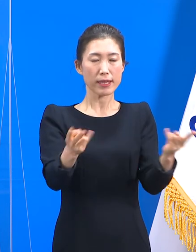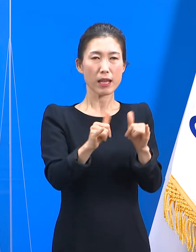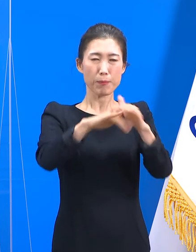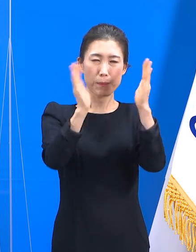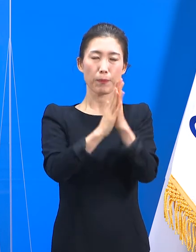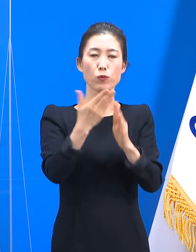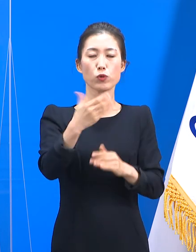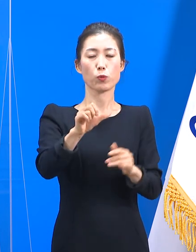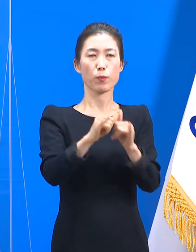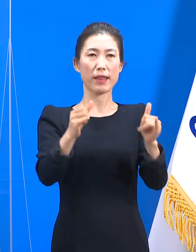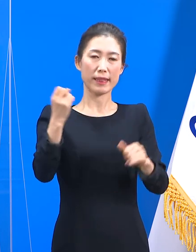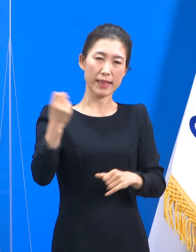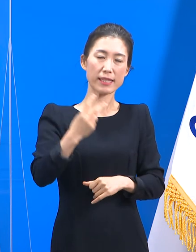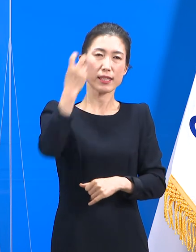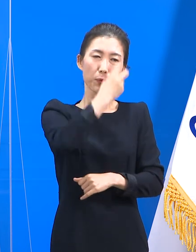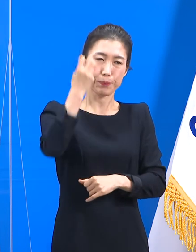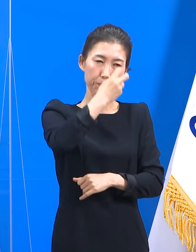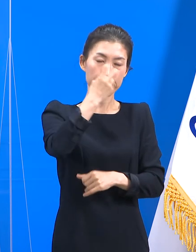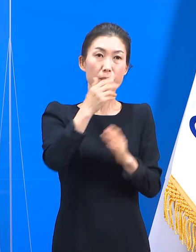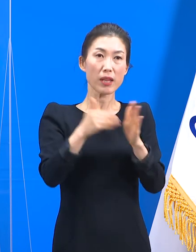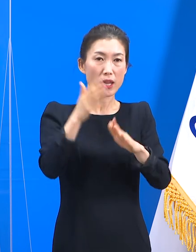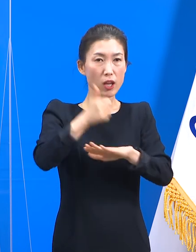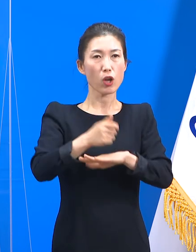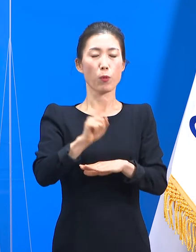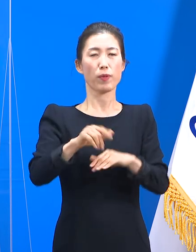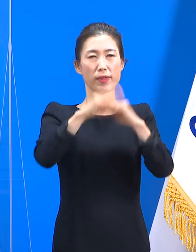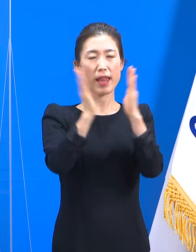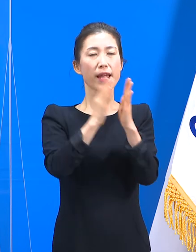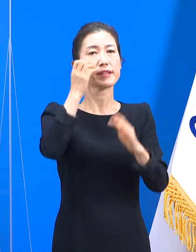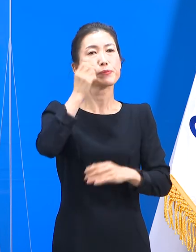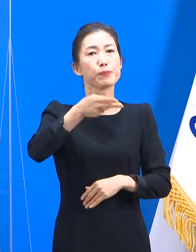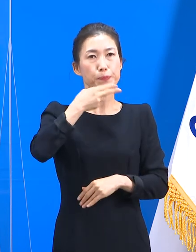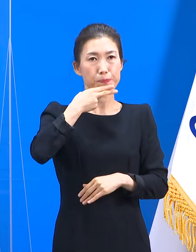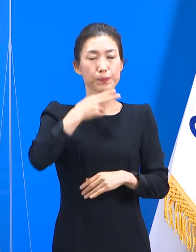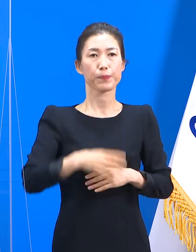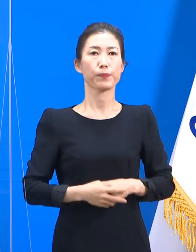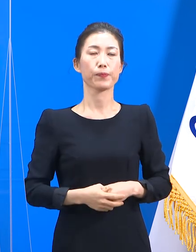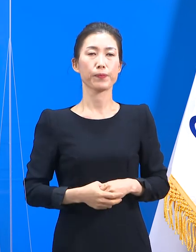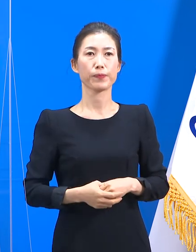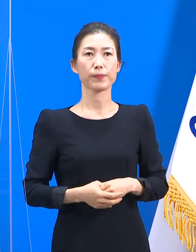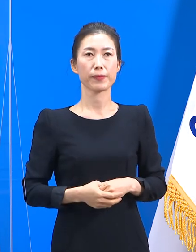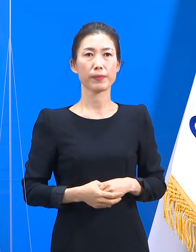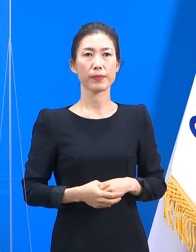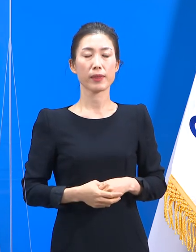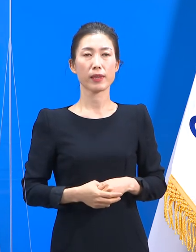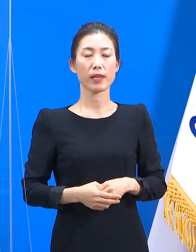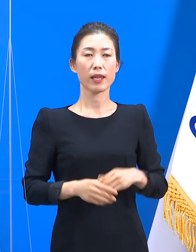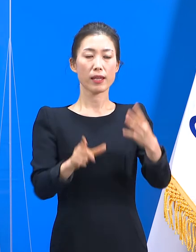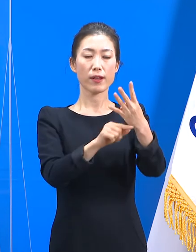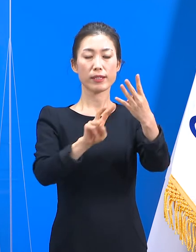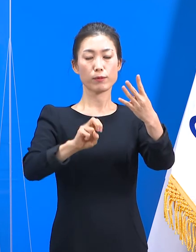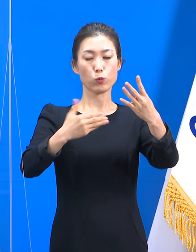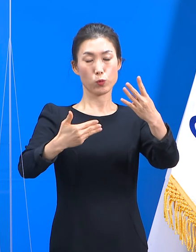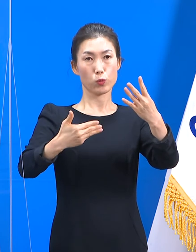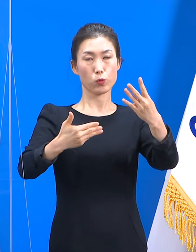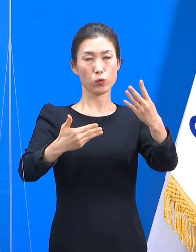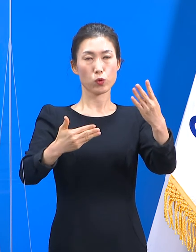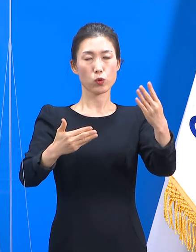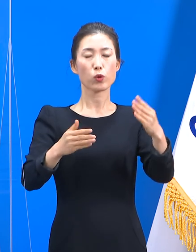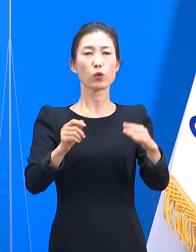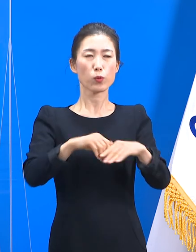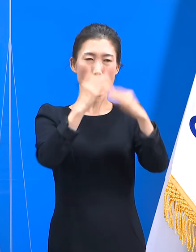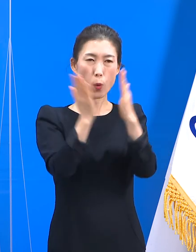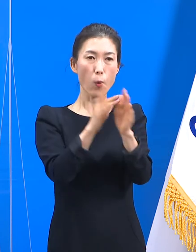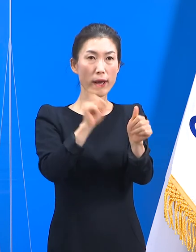대해 일제검사를 실시한 결과 전환 음성 판정을 받았습니다. 29일 0시 기준 총